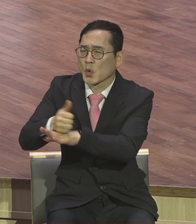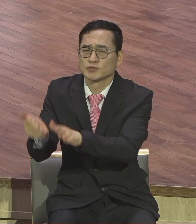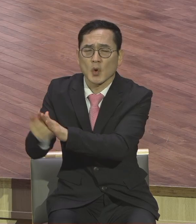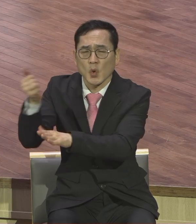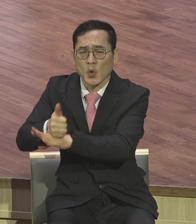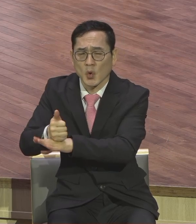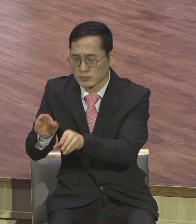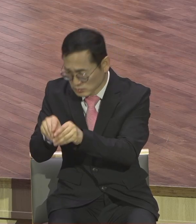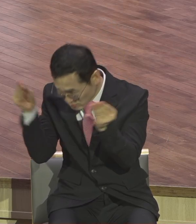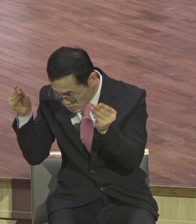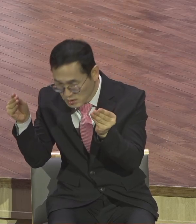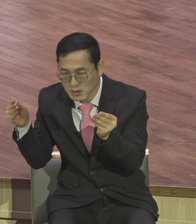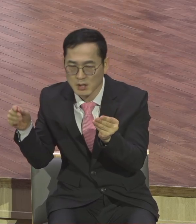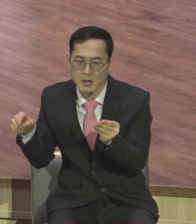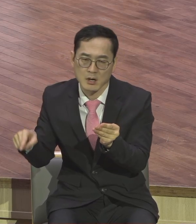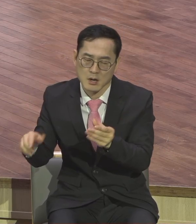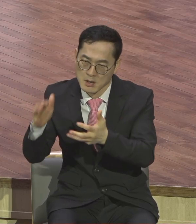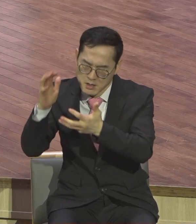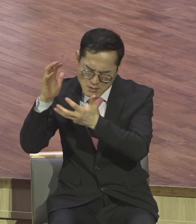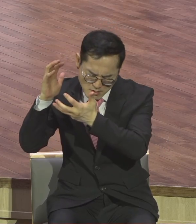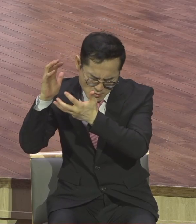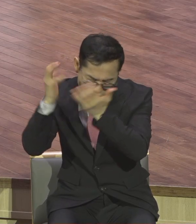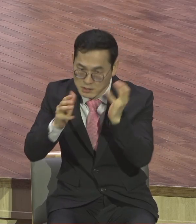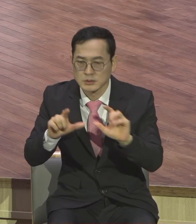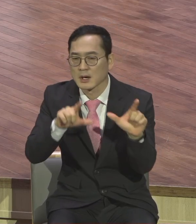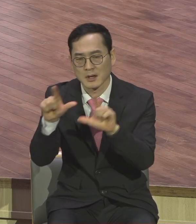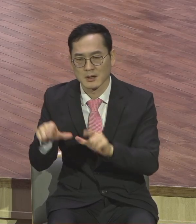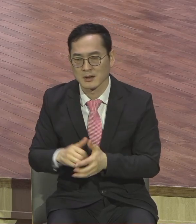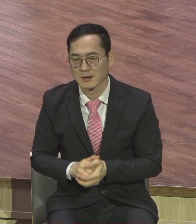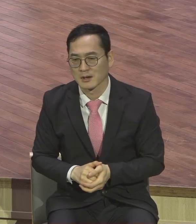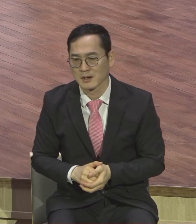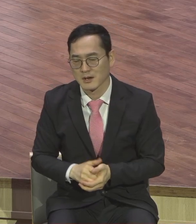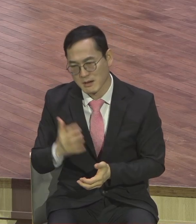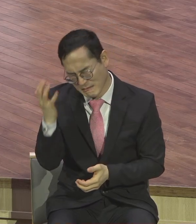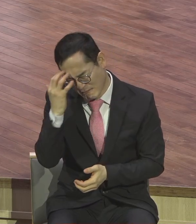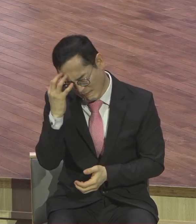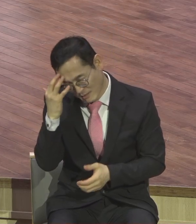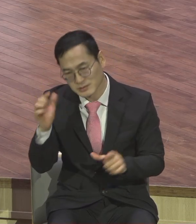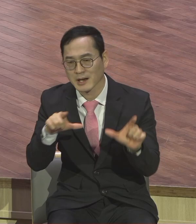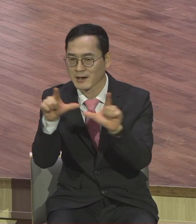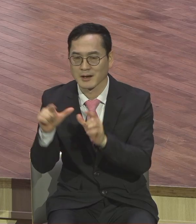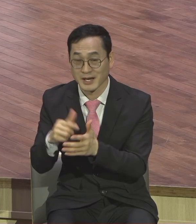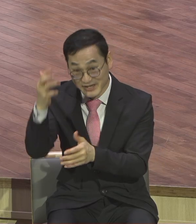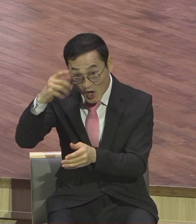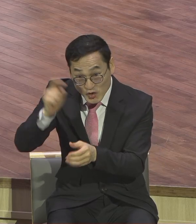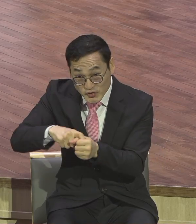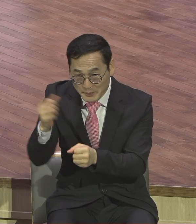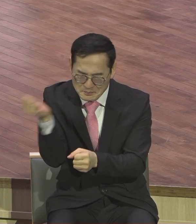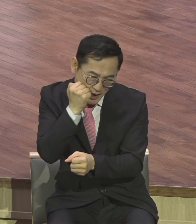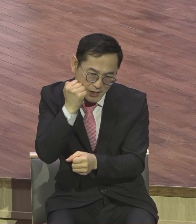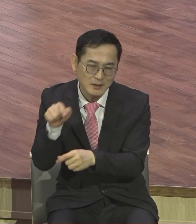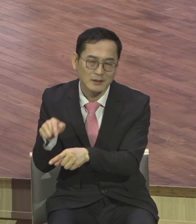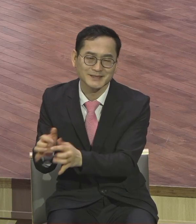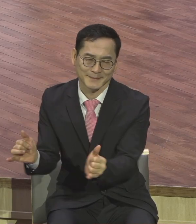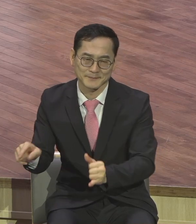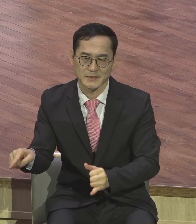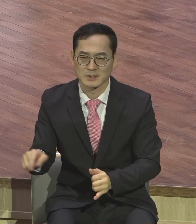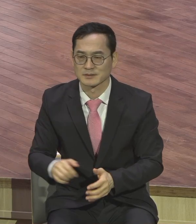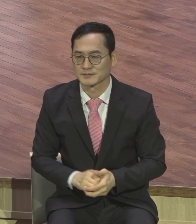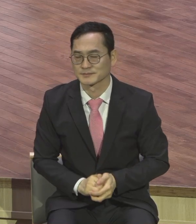끊임없이 아웅당우 하면서 지금 볼 것을 못 보고 그냥 동물들처럼